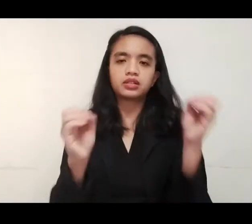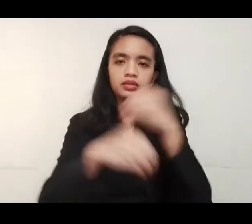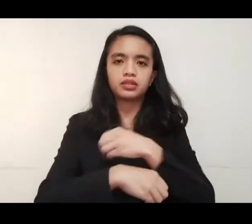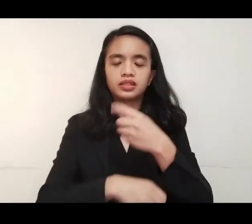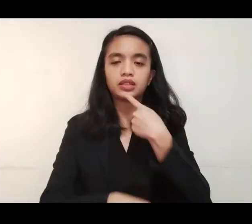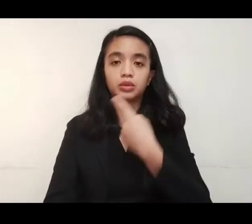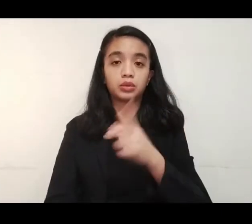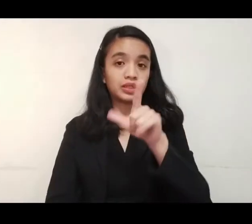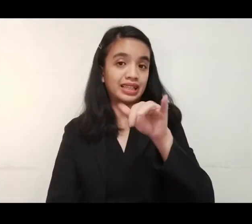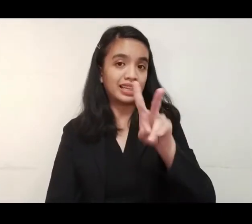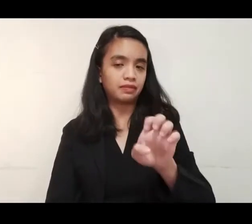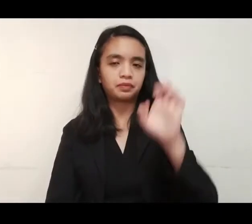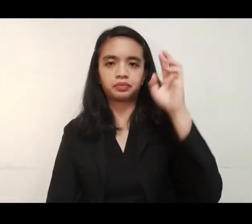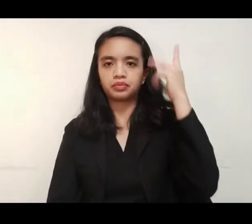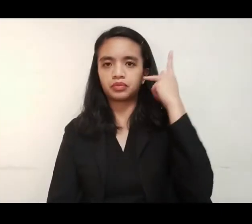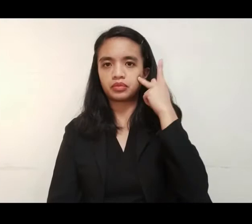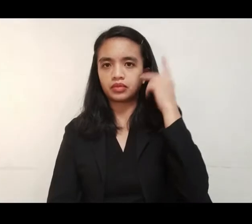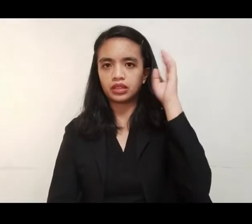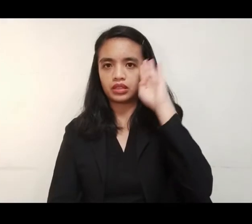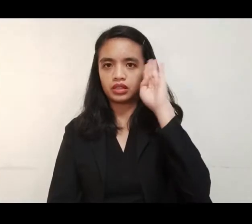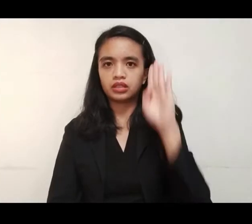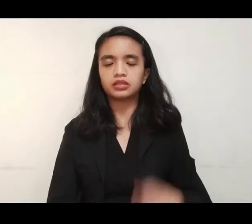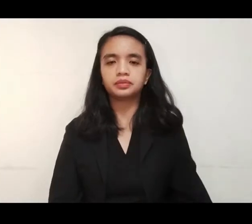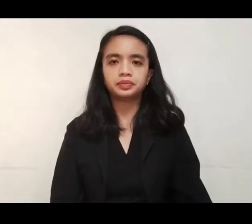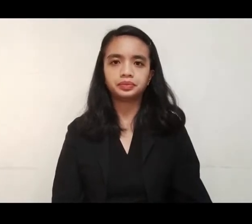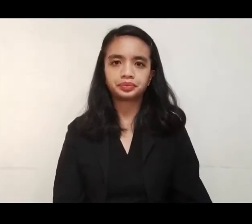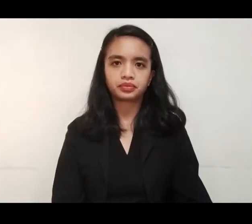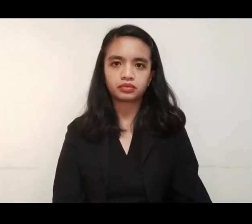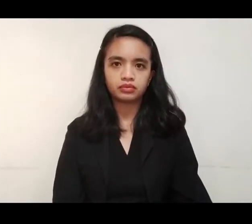Nakatutok live si Kim Bandarlipe.